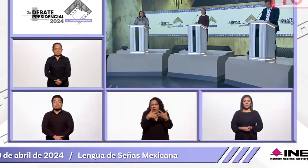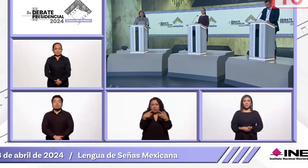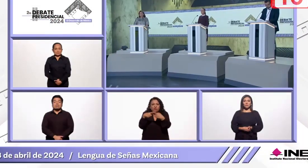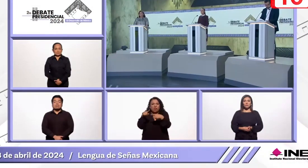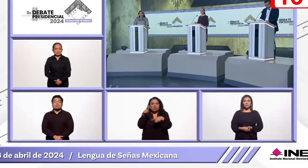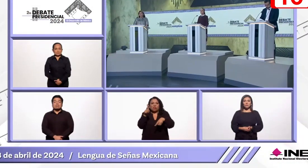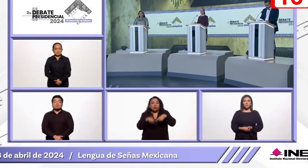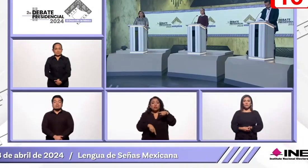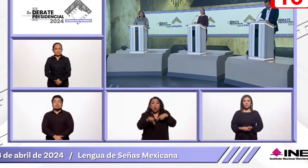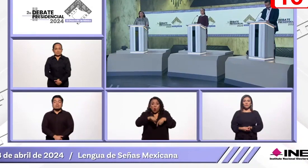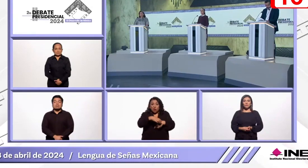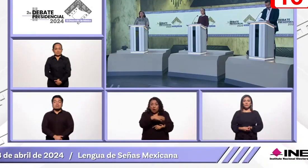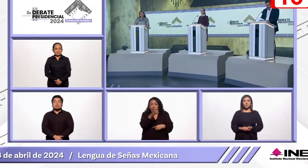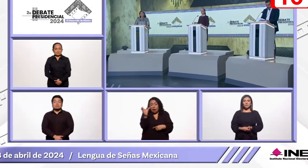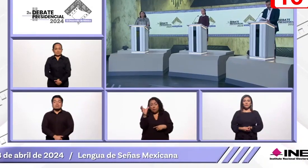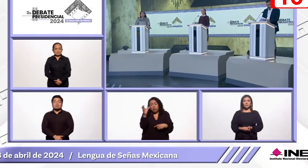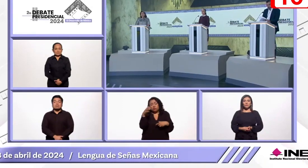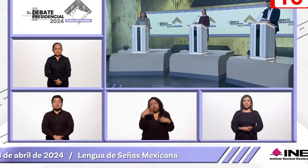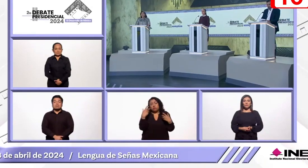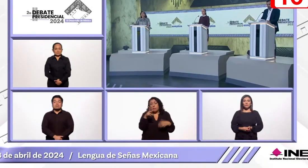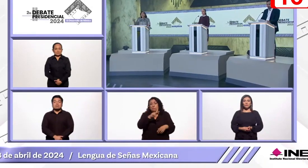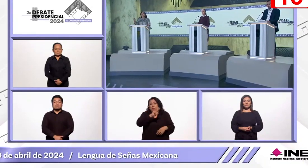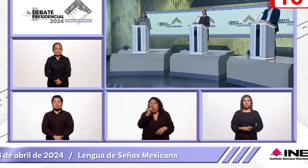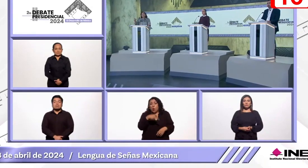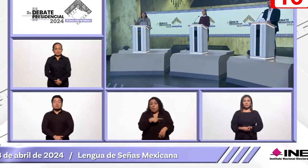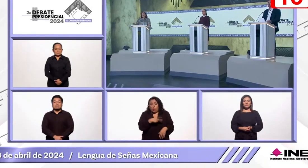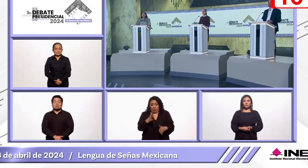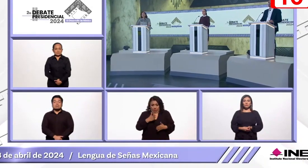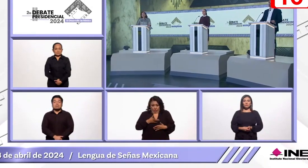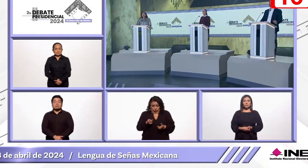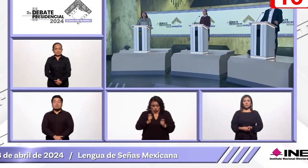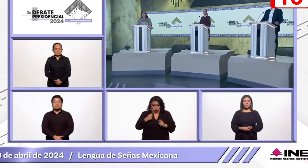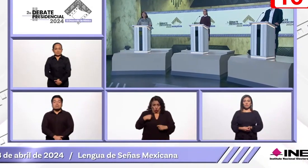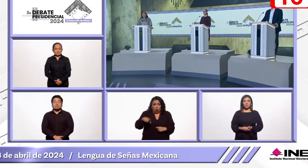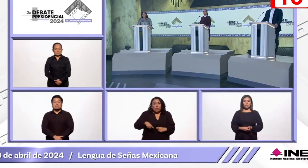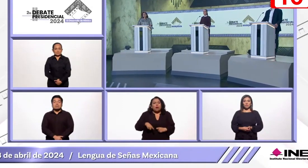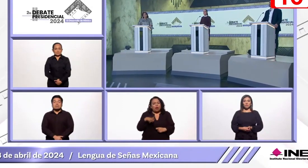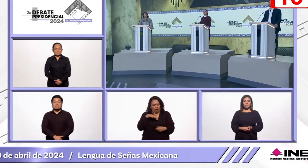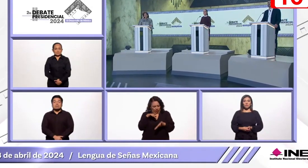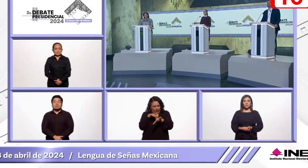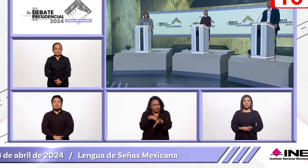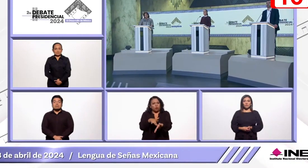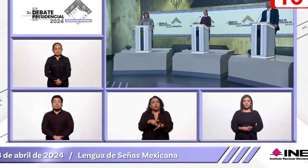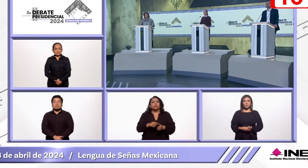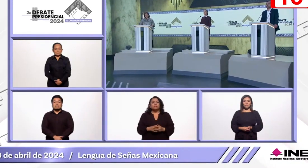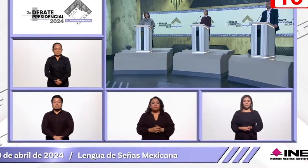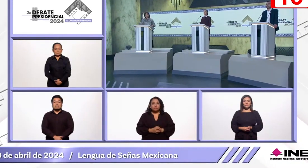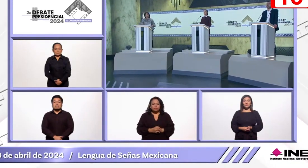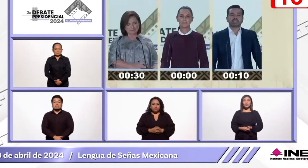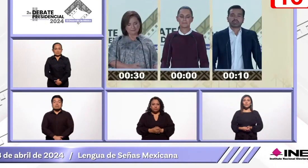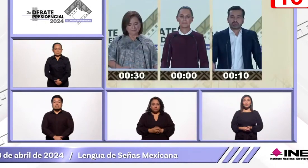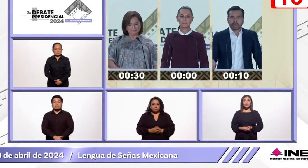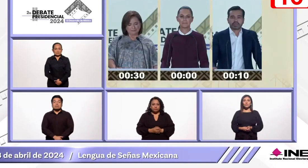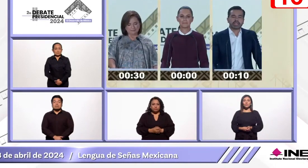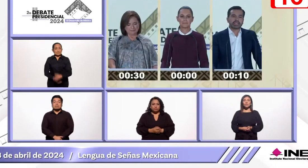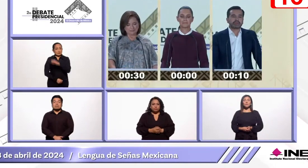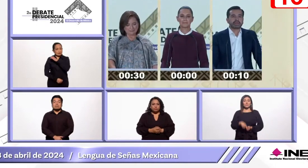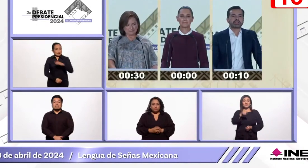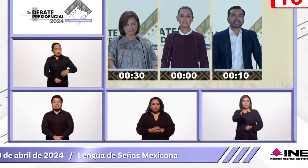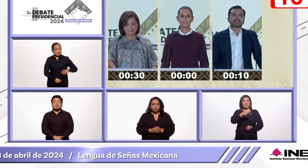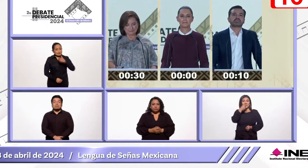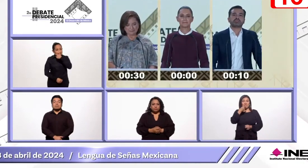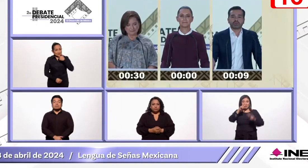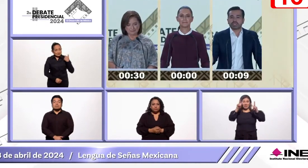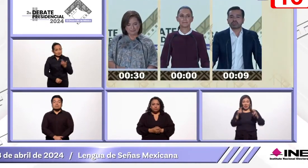Este domingo se llevó a cabo el segundo debate presidencial en donde los tres candidatos Xochitl Galvez, Claudia Sheinbaum y Jorge Álvarez